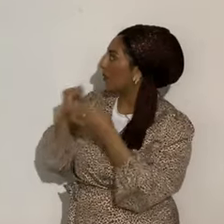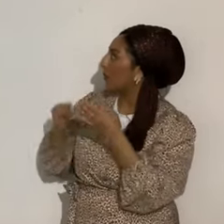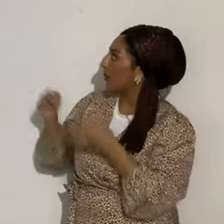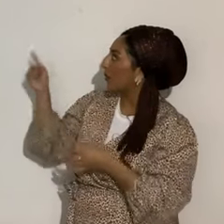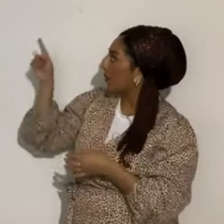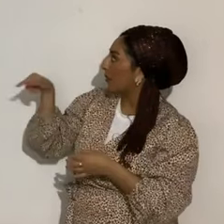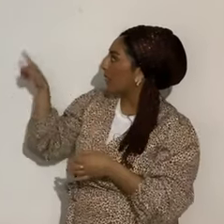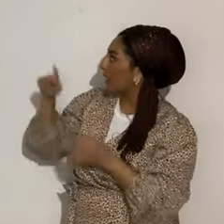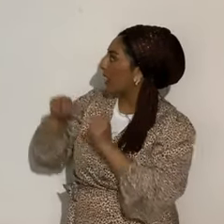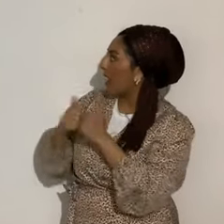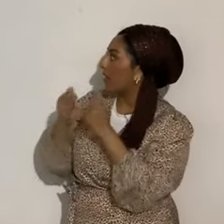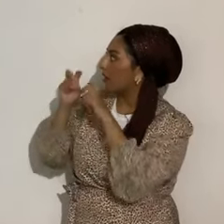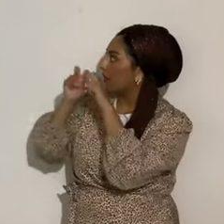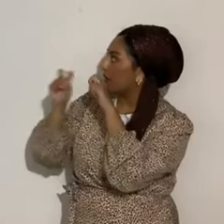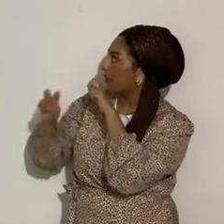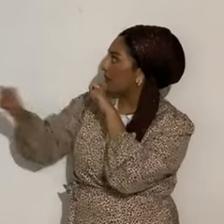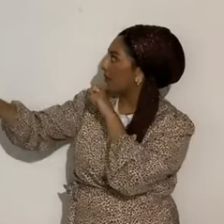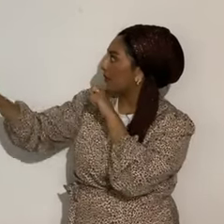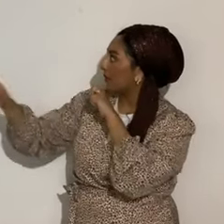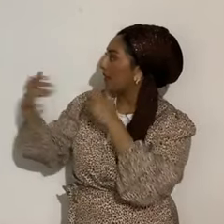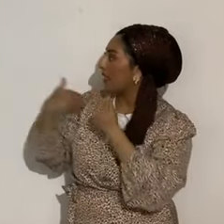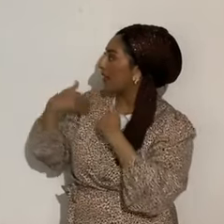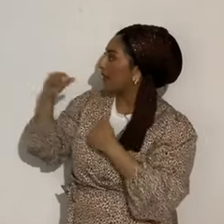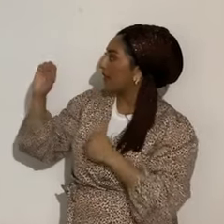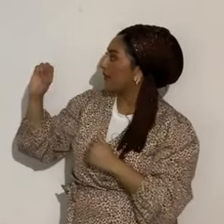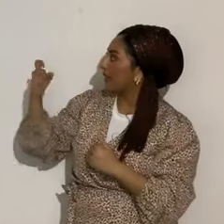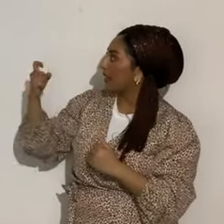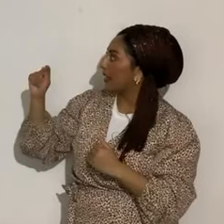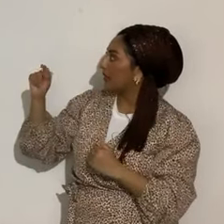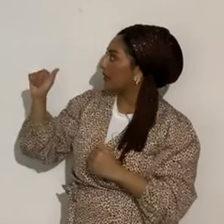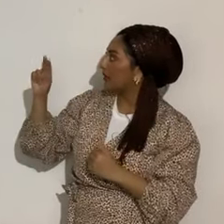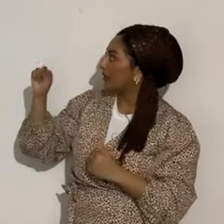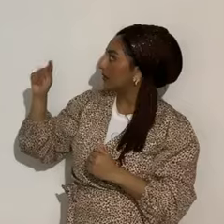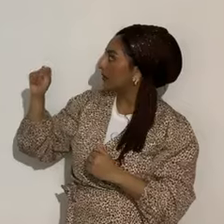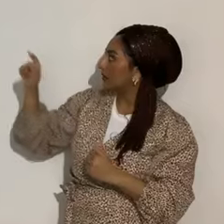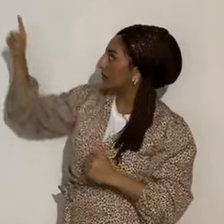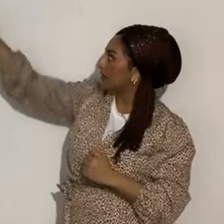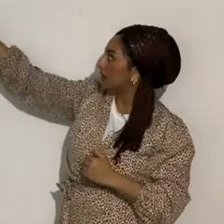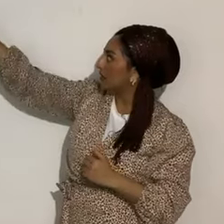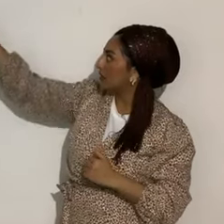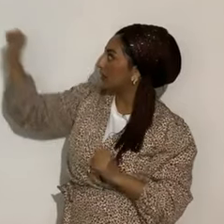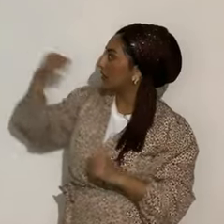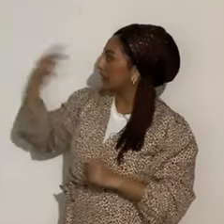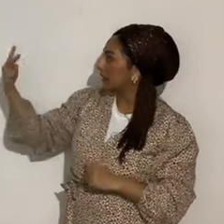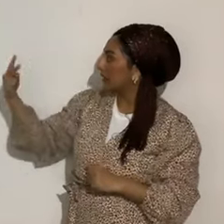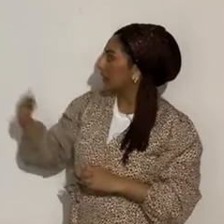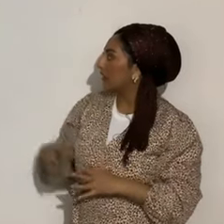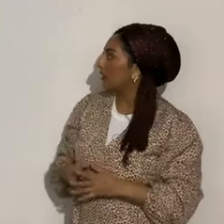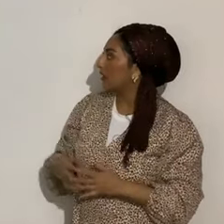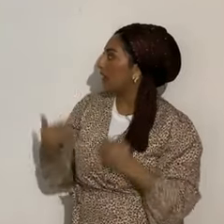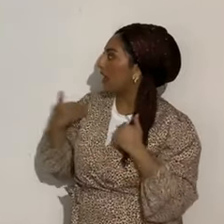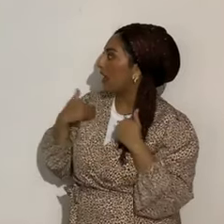de cómo está la serpiente, está el sextante en su parte posterior, está la copa,